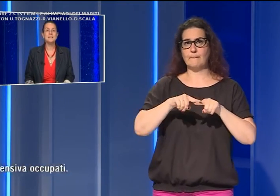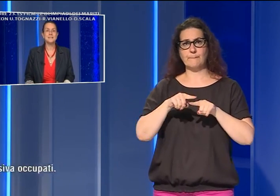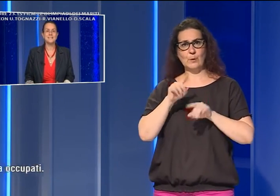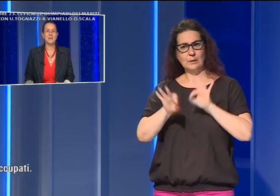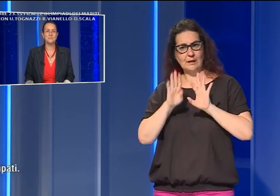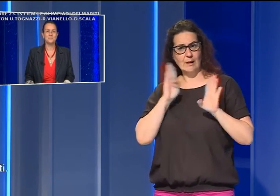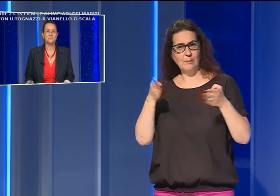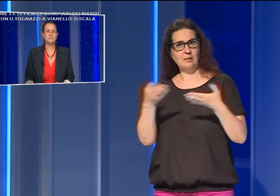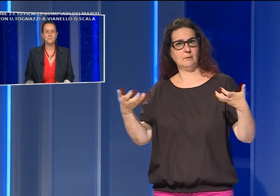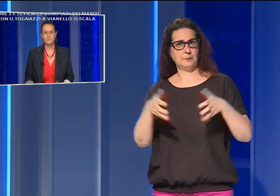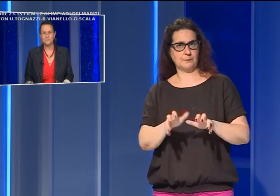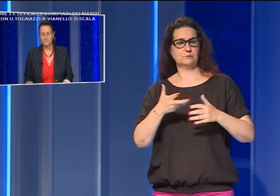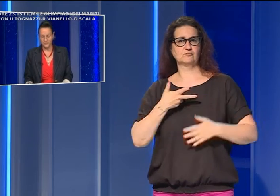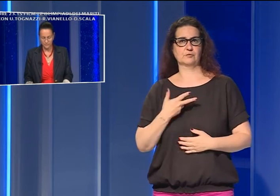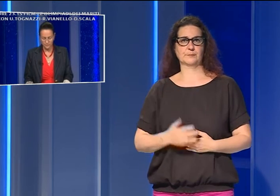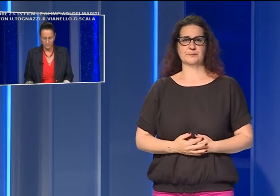intensiva.